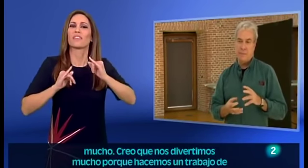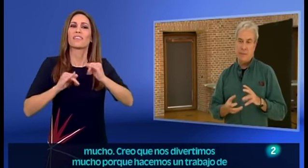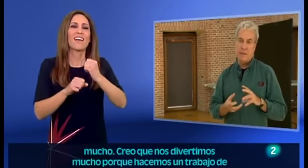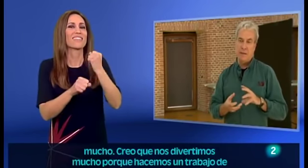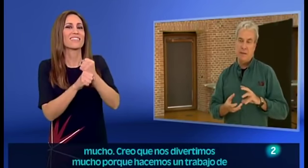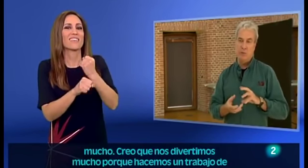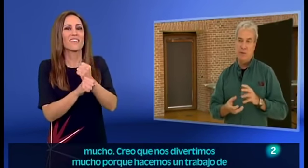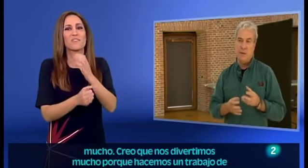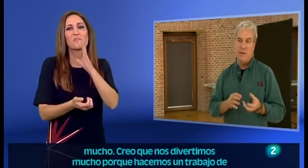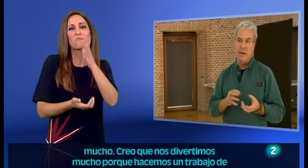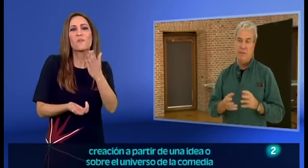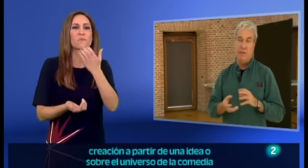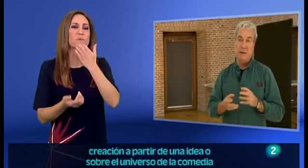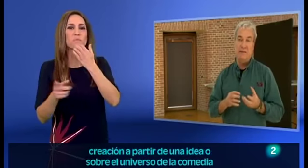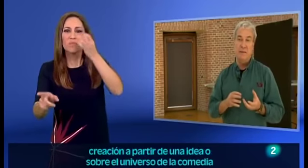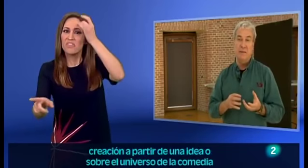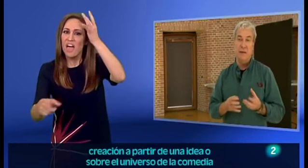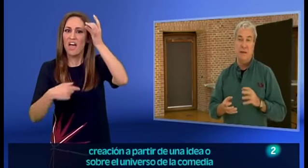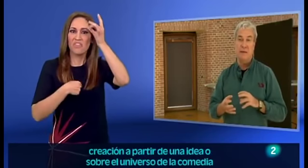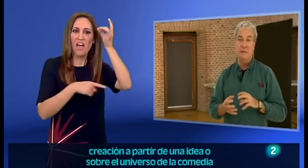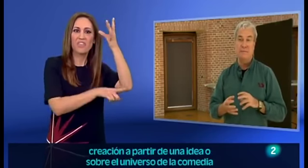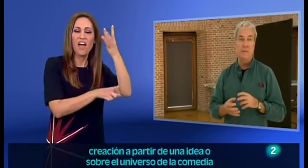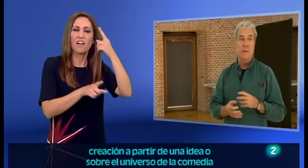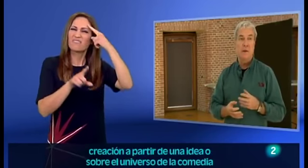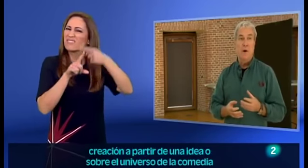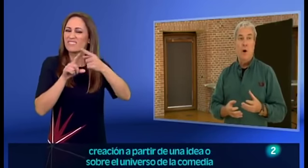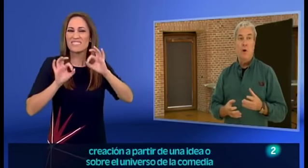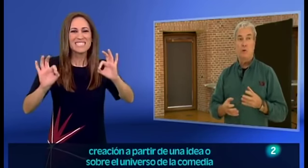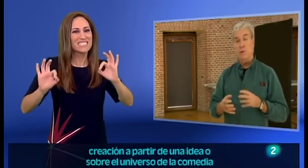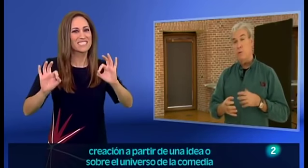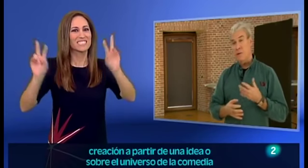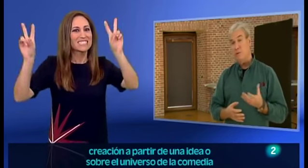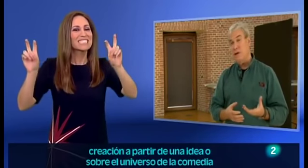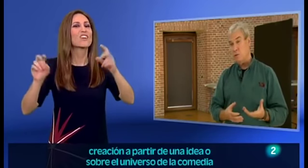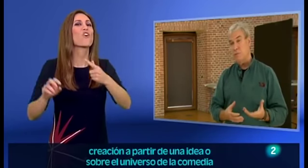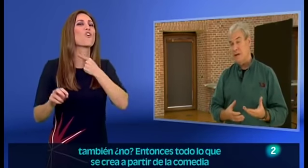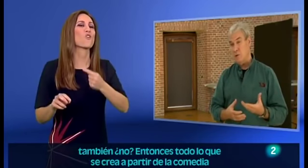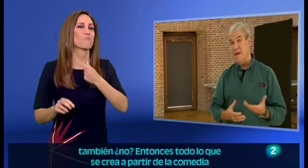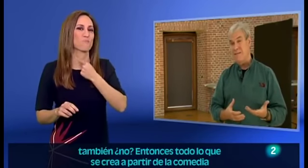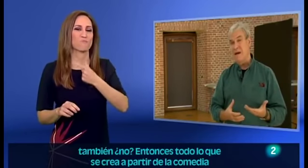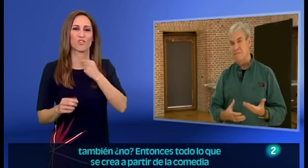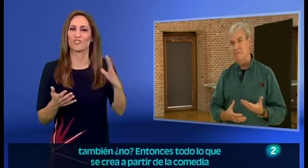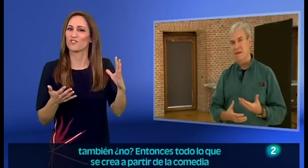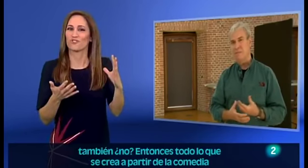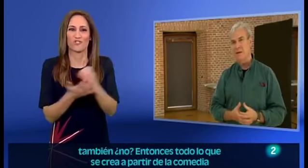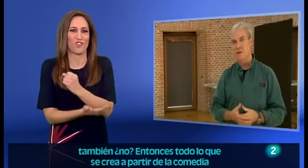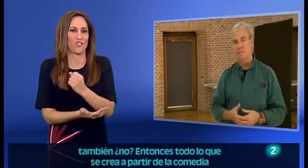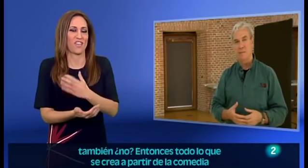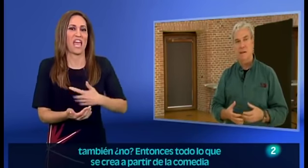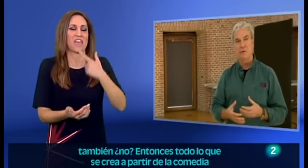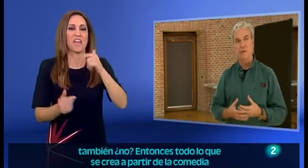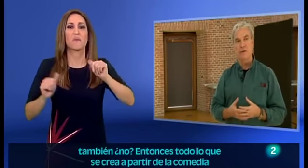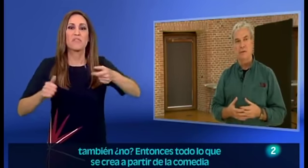porque hacemos un trabajo de creación a partir de una idea o sobre el universo de la comedia también.